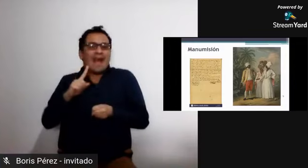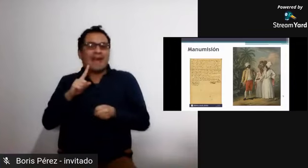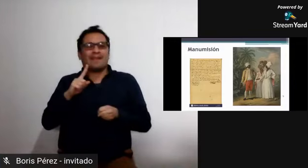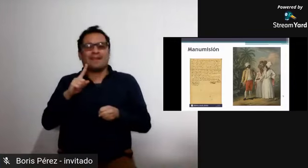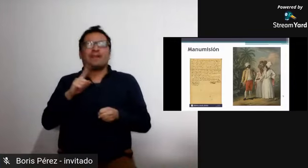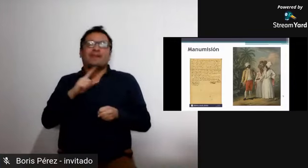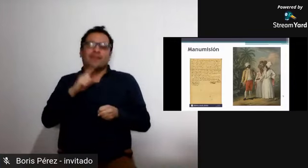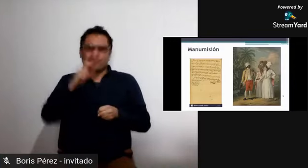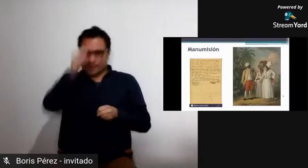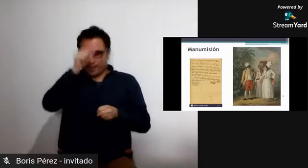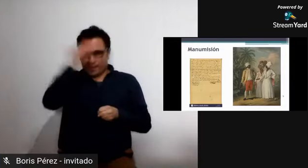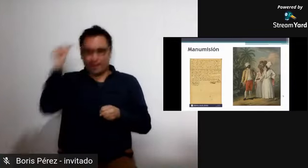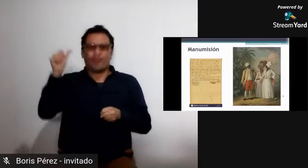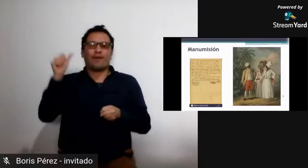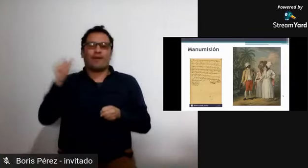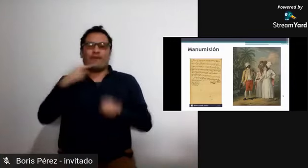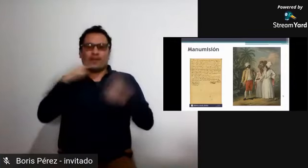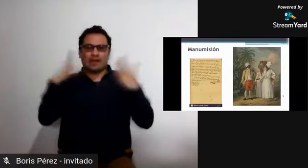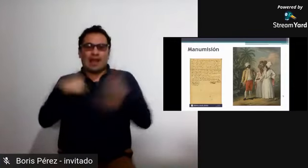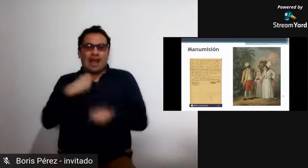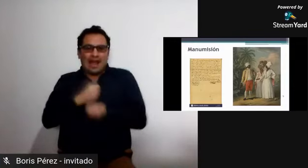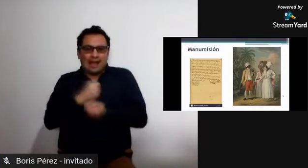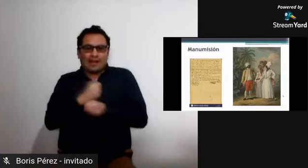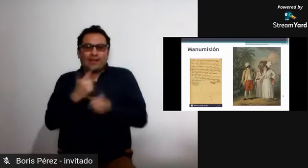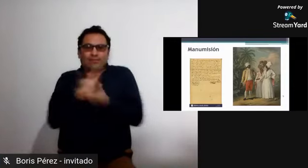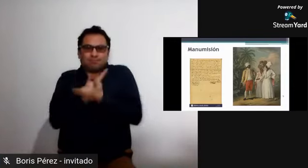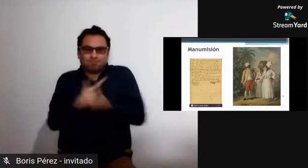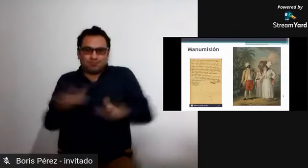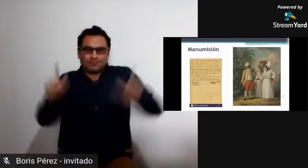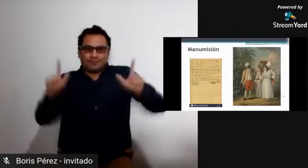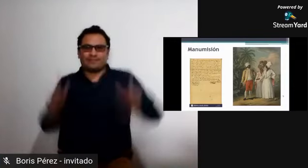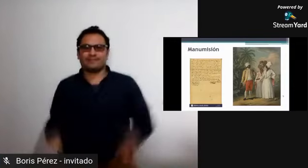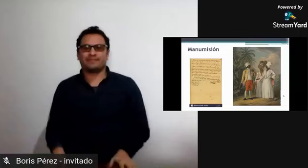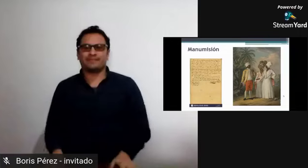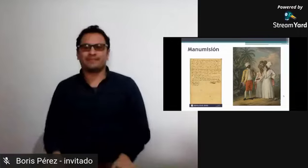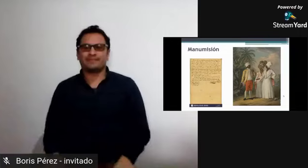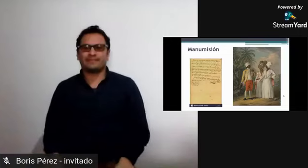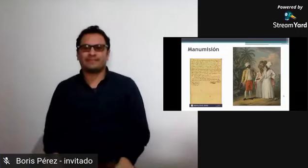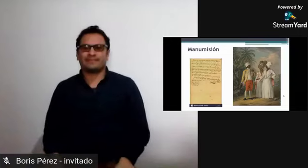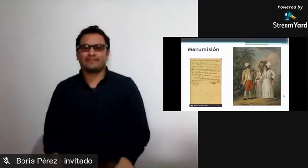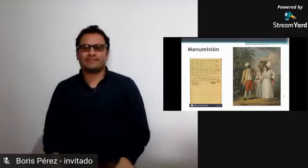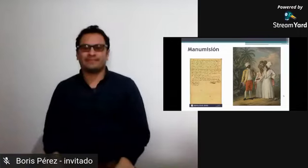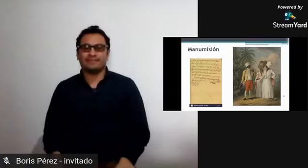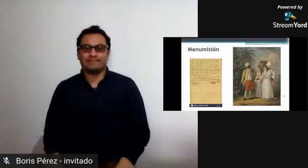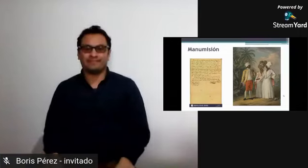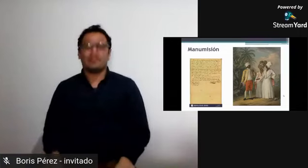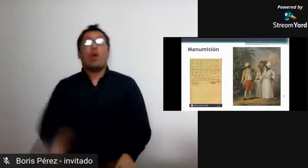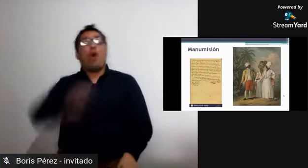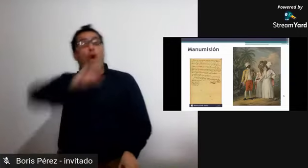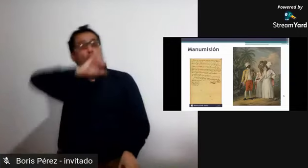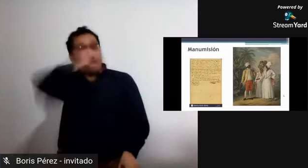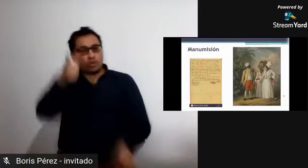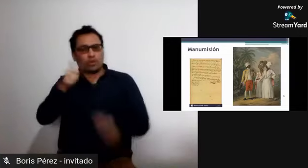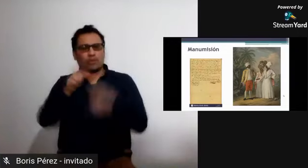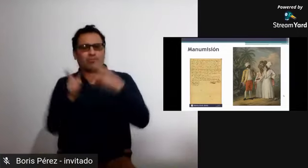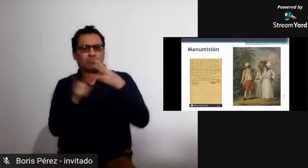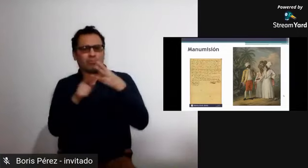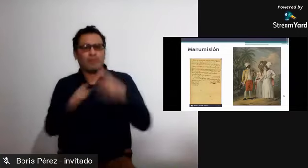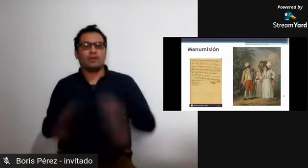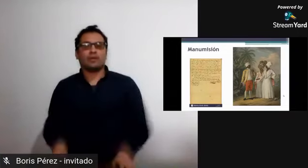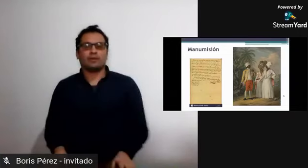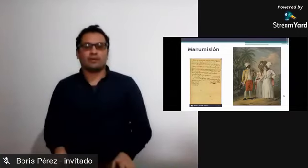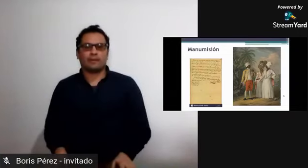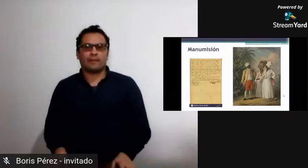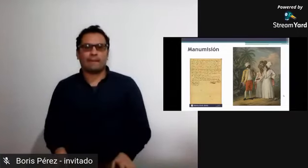tipo de recurso económico para luego comprar su libertad. Es decir, pagaban la dote para poder obtener